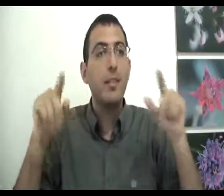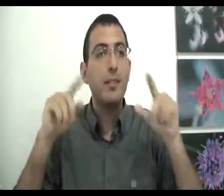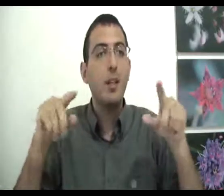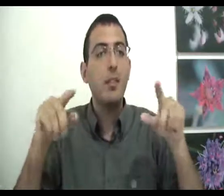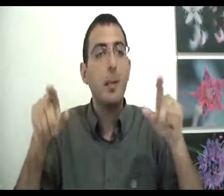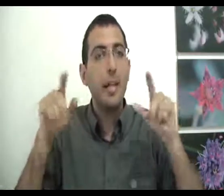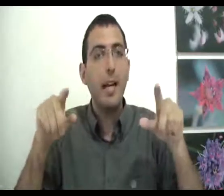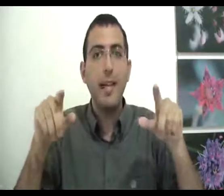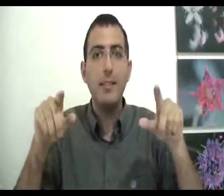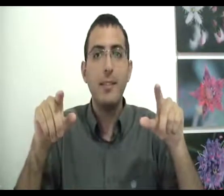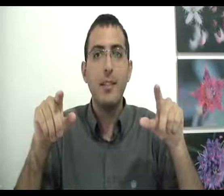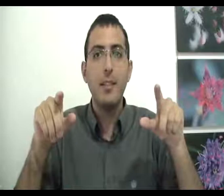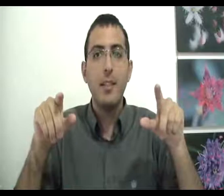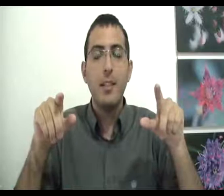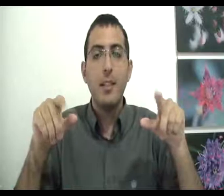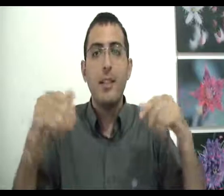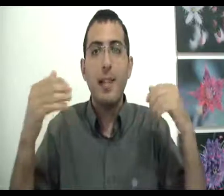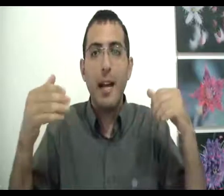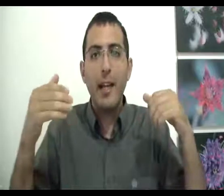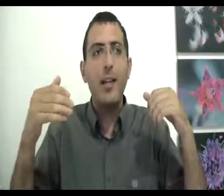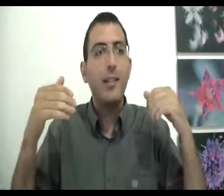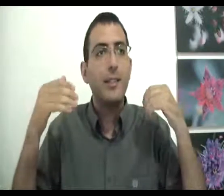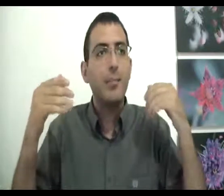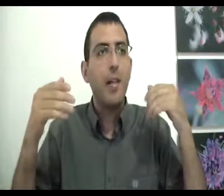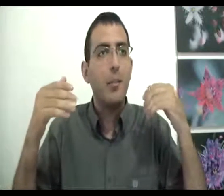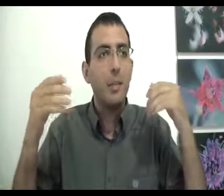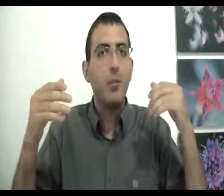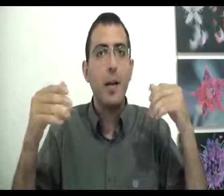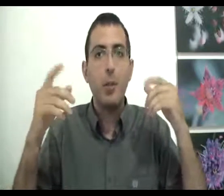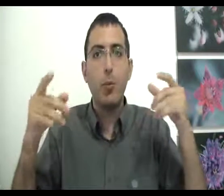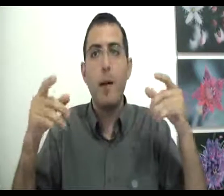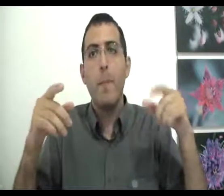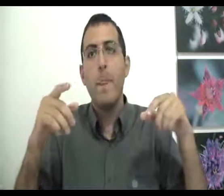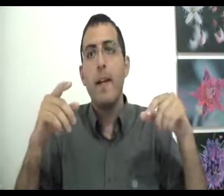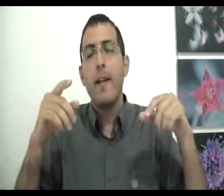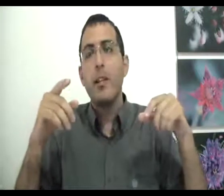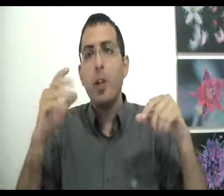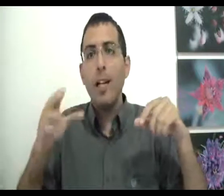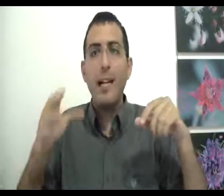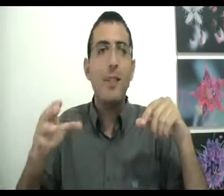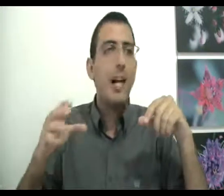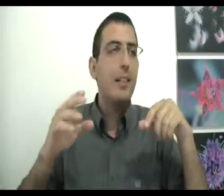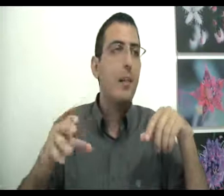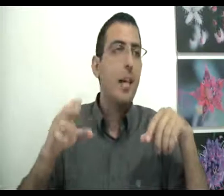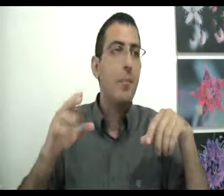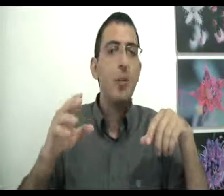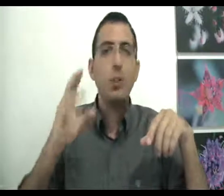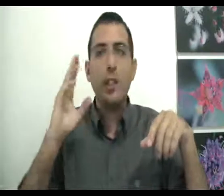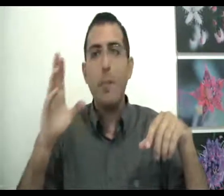הזאת אתה מייחס תאריך זמן מסוים לדוגמה שכל אחד ואחד ידמיין משהו שיקרה